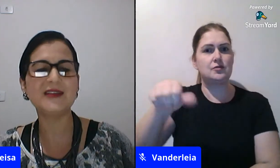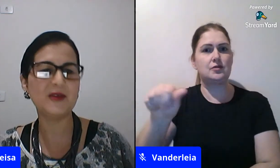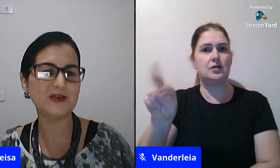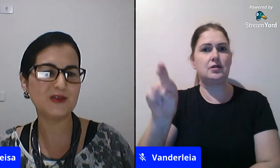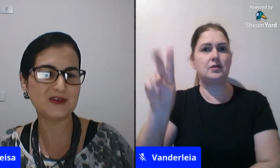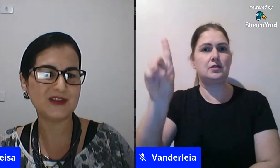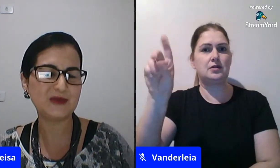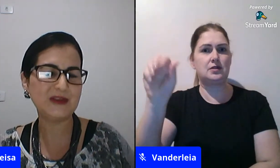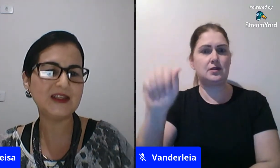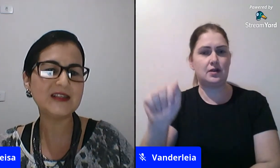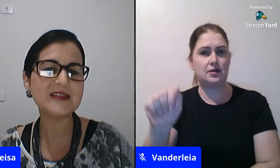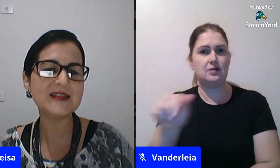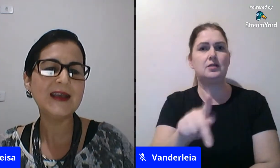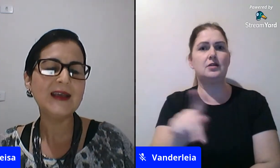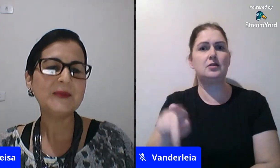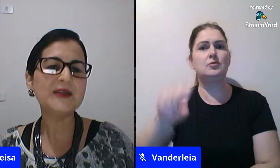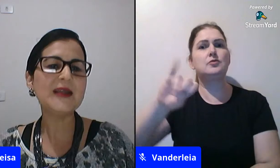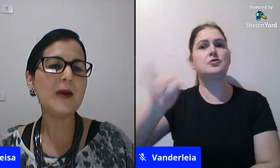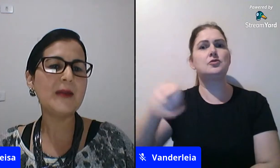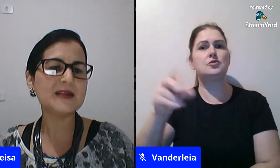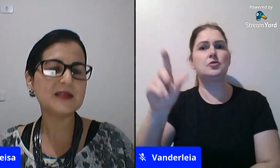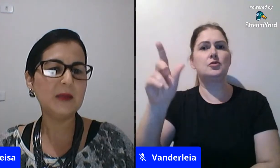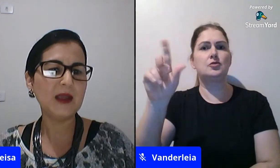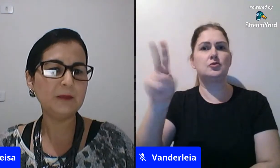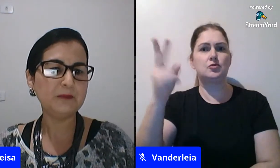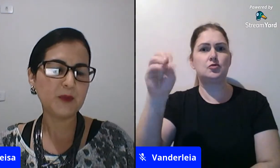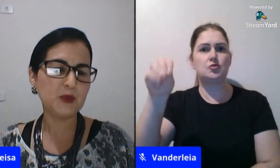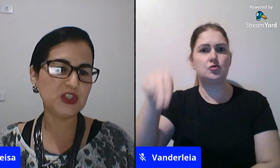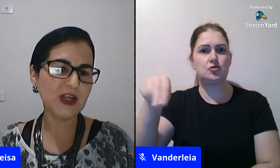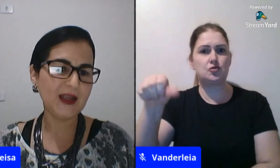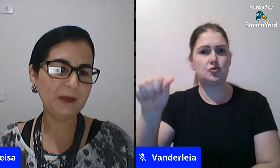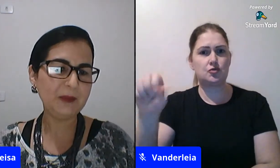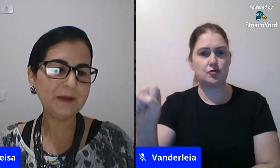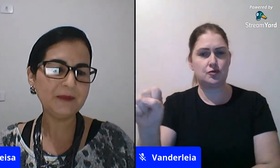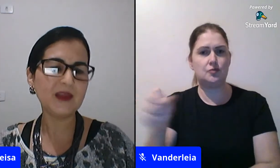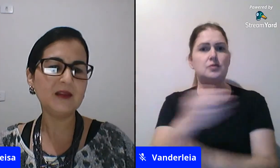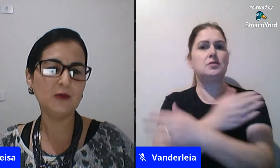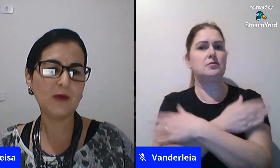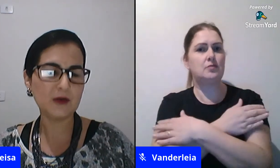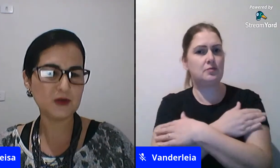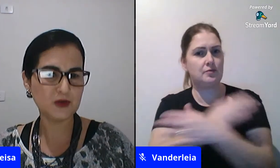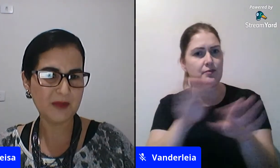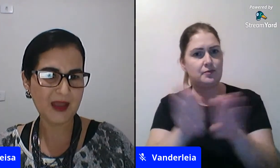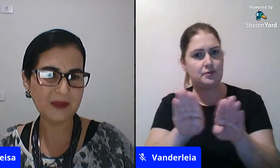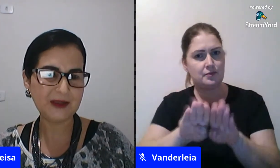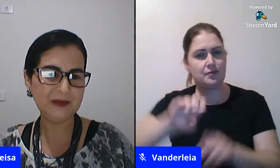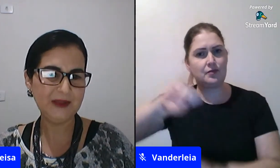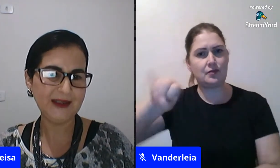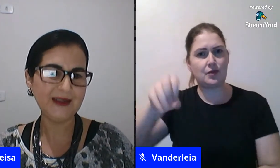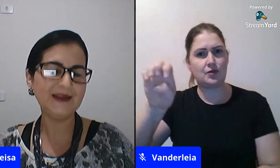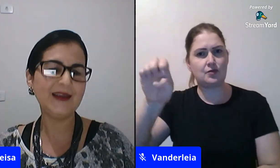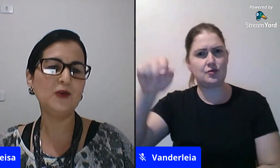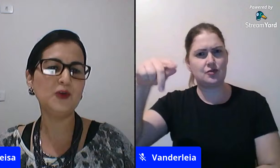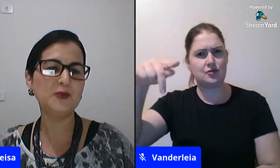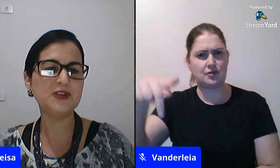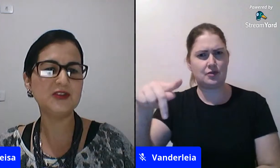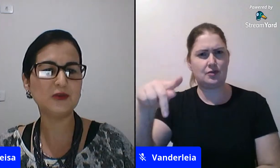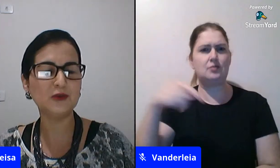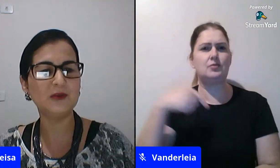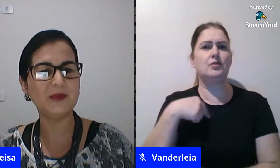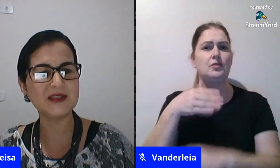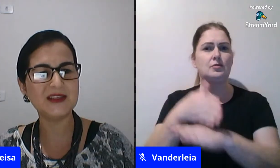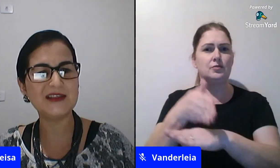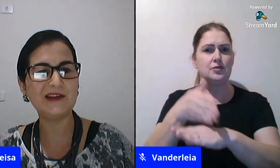professora Renarda e o professor Jonas, e também aos nossos estudantes. Mandar um abraço também para o GEPCEI, no qual eu sou